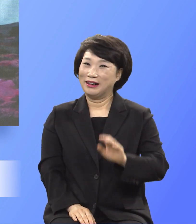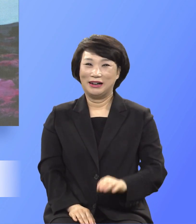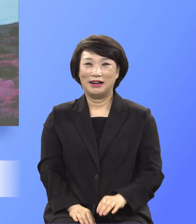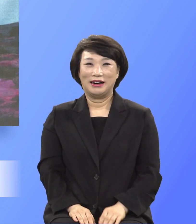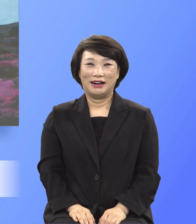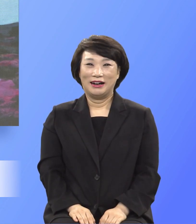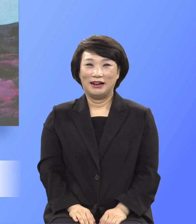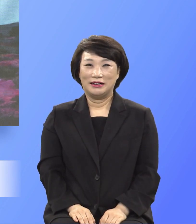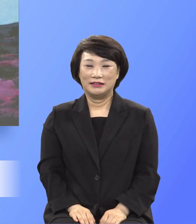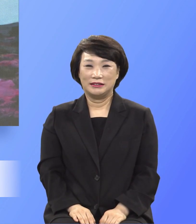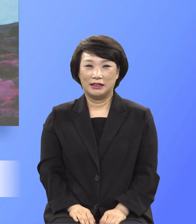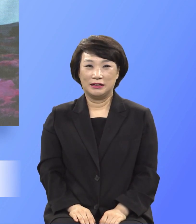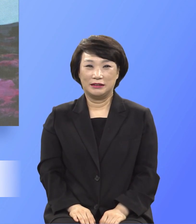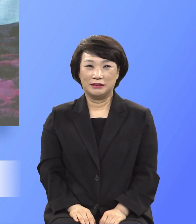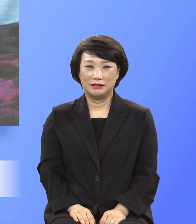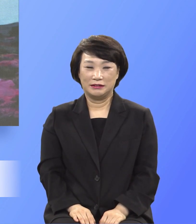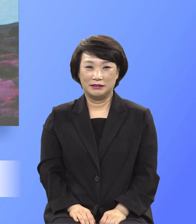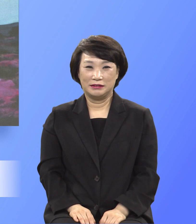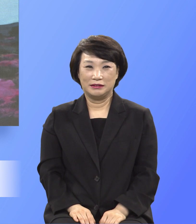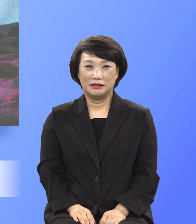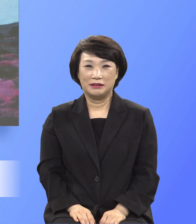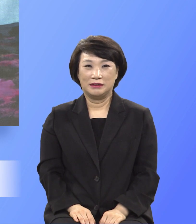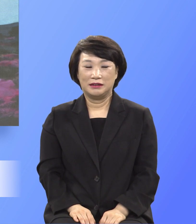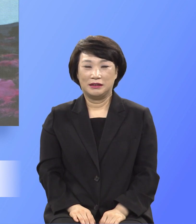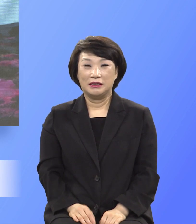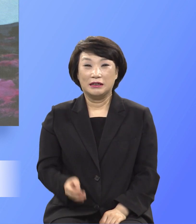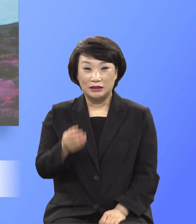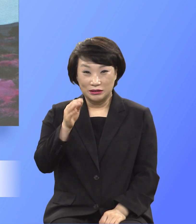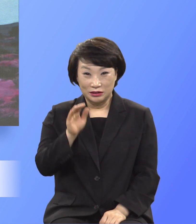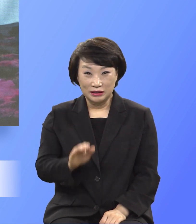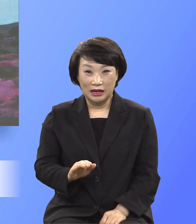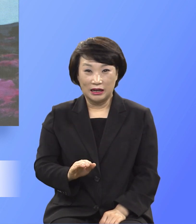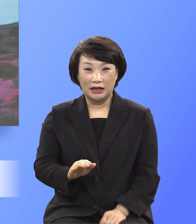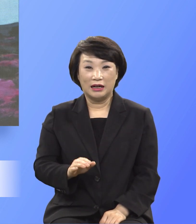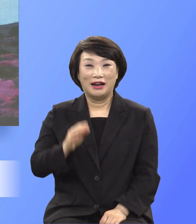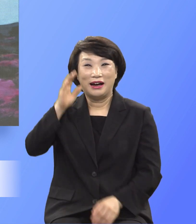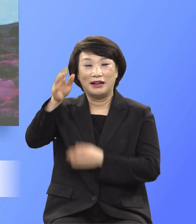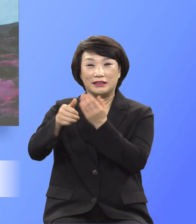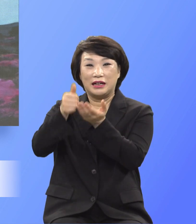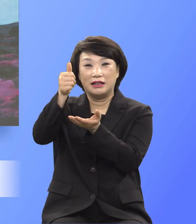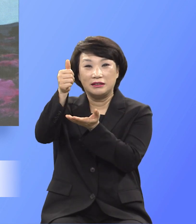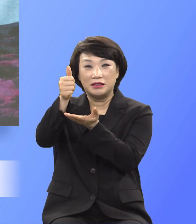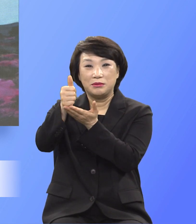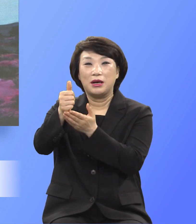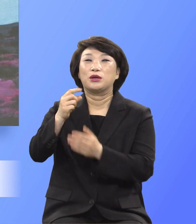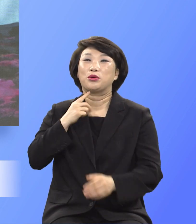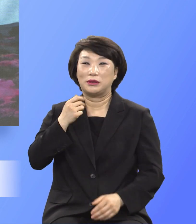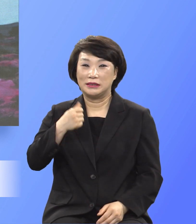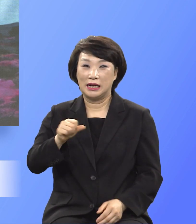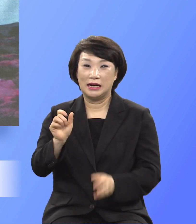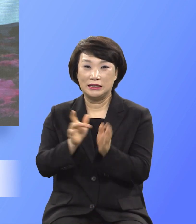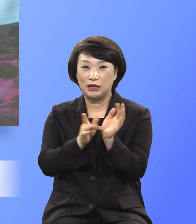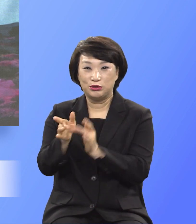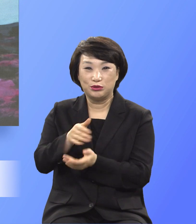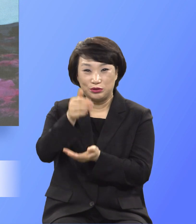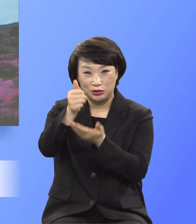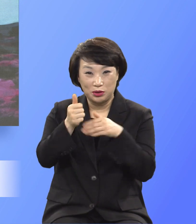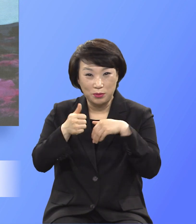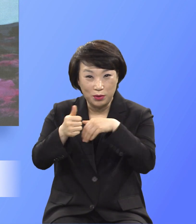아니합니다. 그러나 하나님의 독자인자 예수 그리도로 구원받은